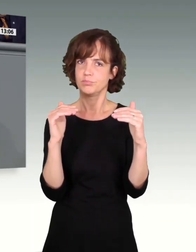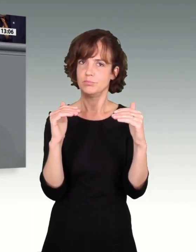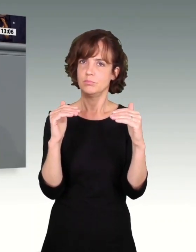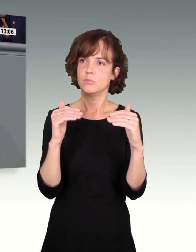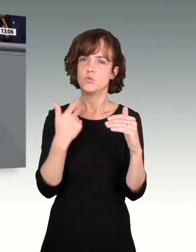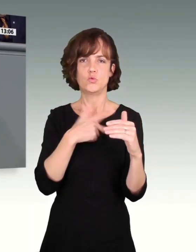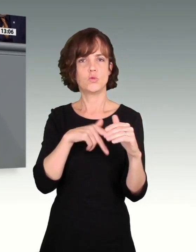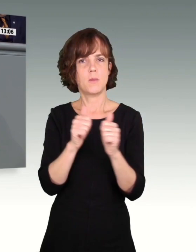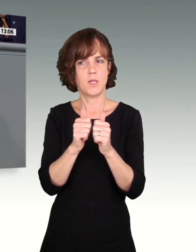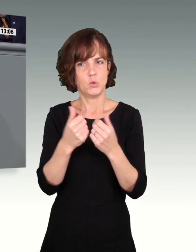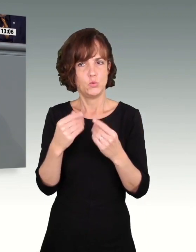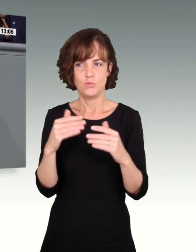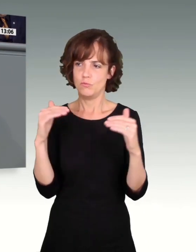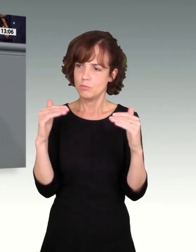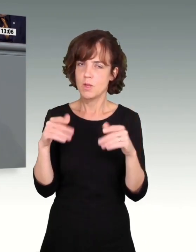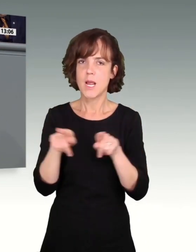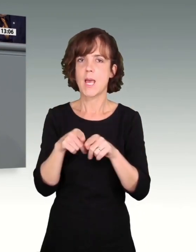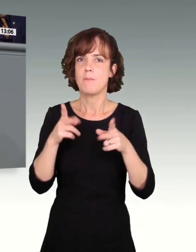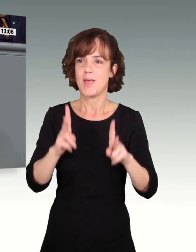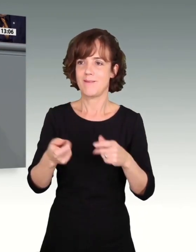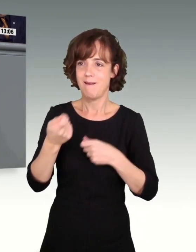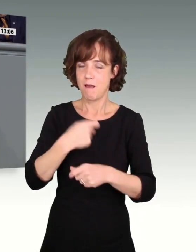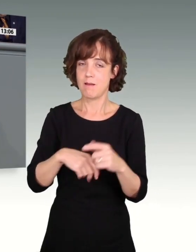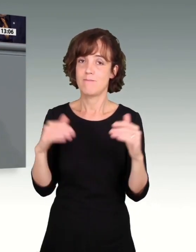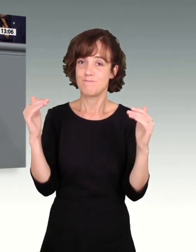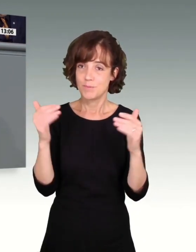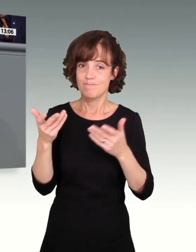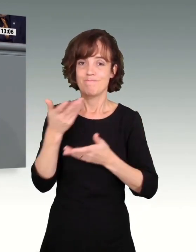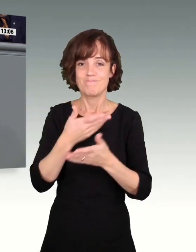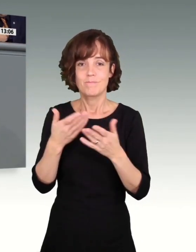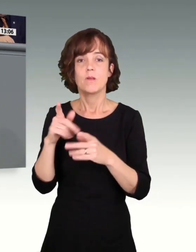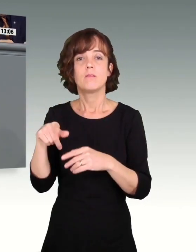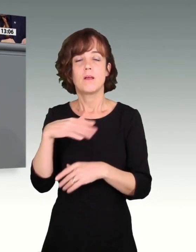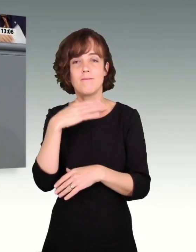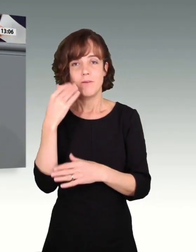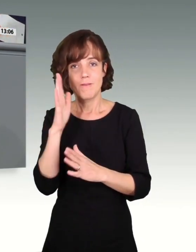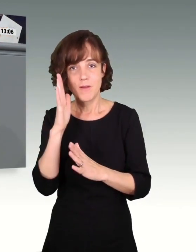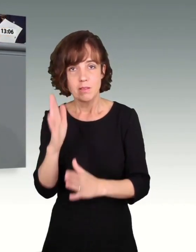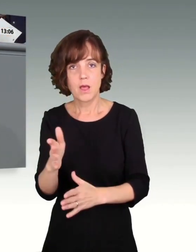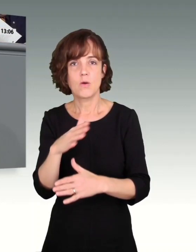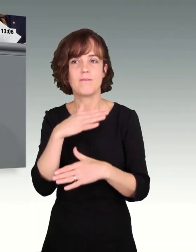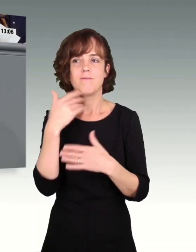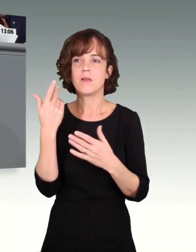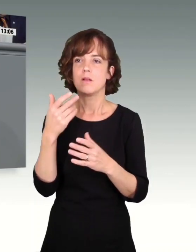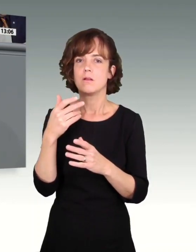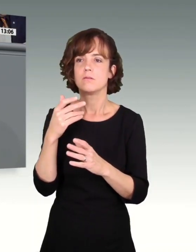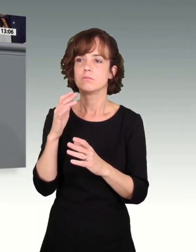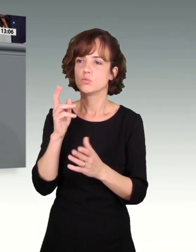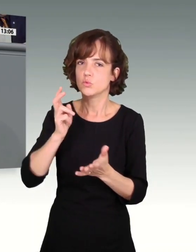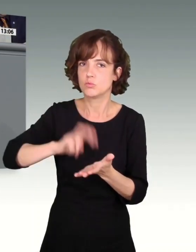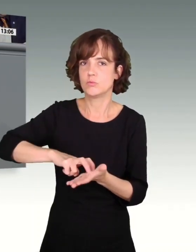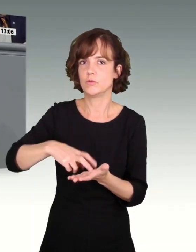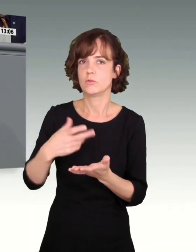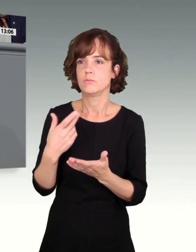gleichberechtigt handelt, dann wird sie viel Zuspruch, dann wird sie viel Vertrauen und viel Zustimmung